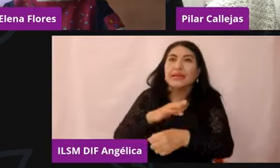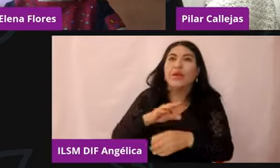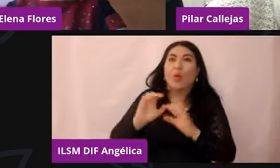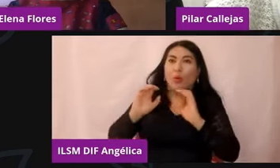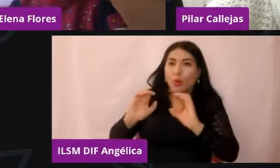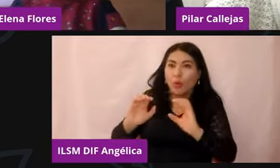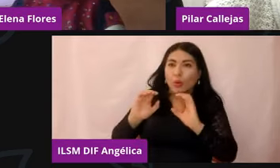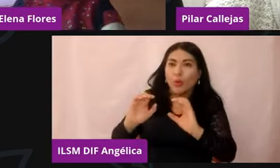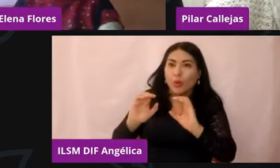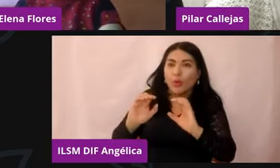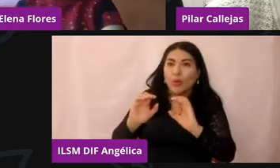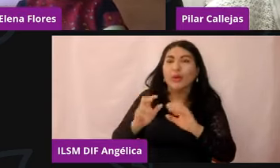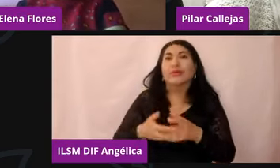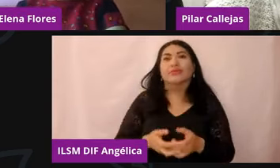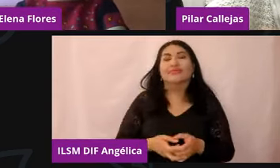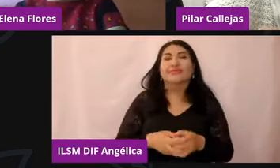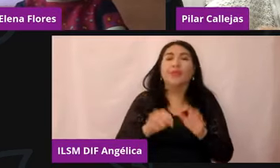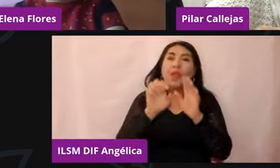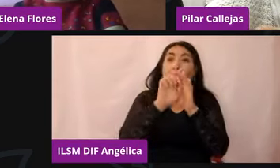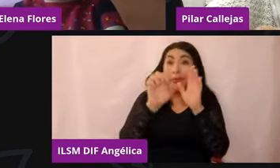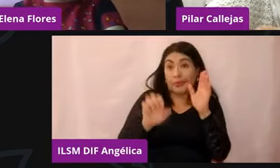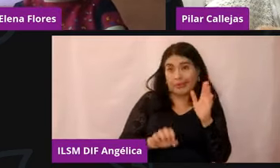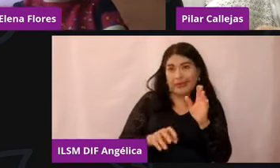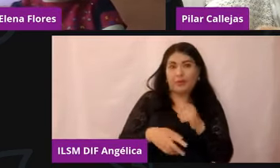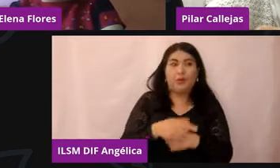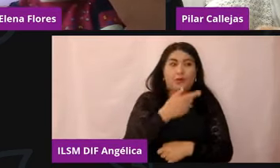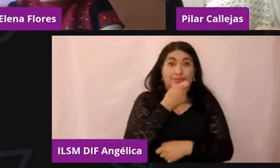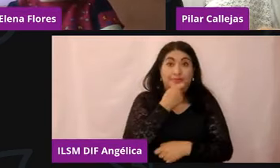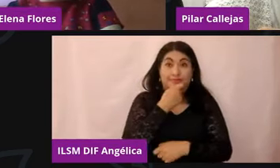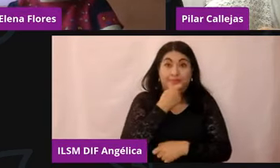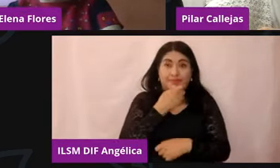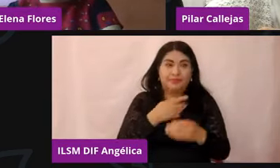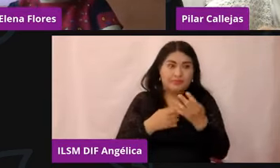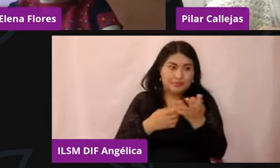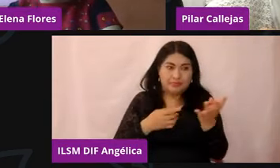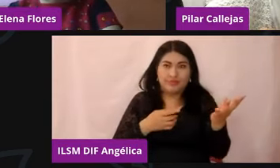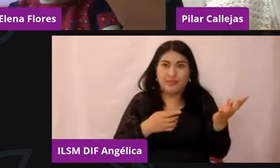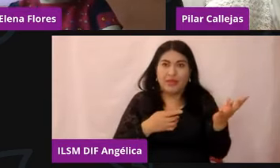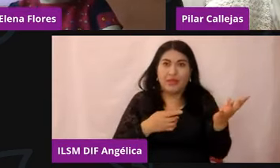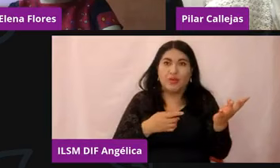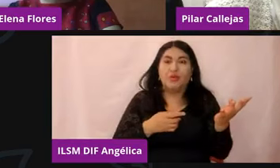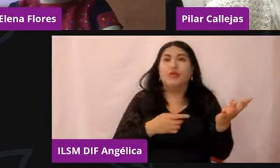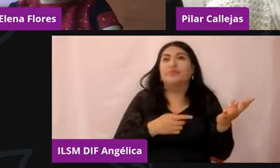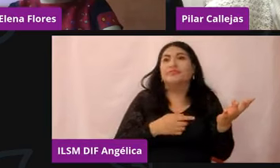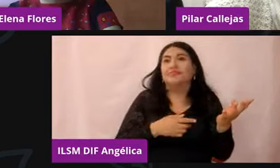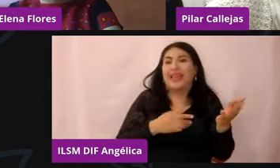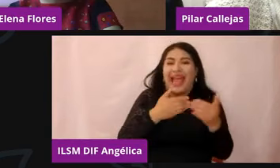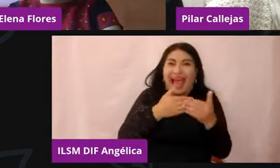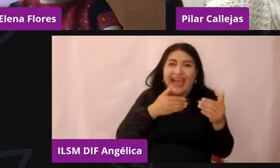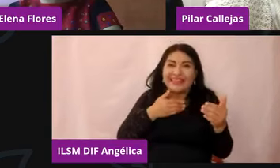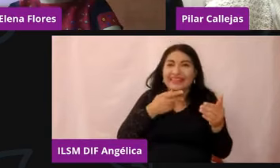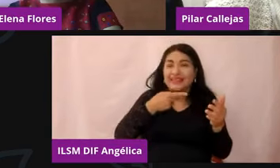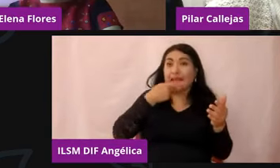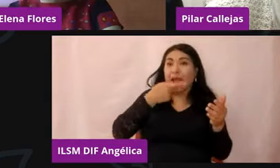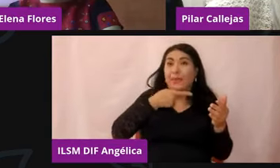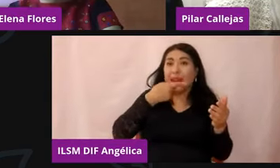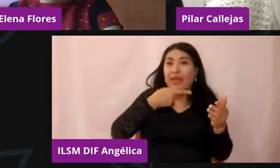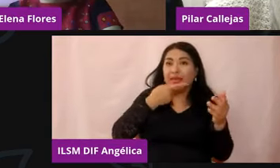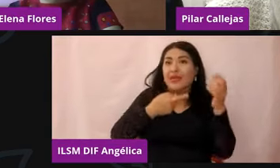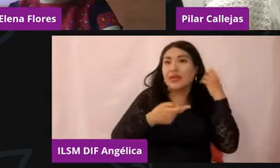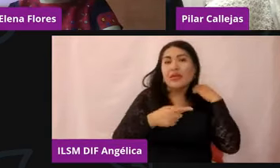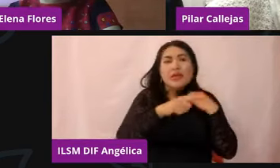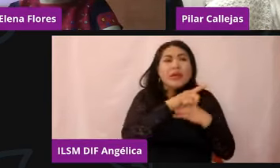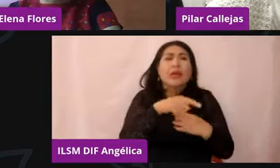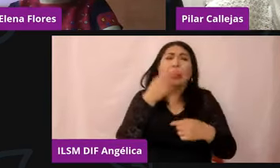En niños, por ejemplo, ¿no? En niños no verbales o preverbales que de repente están